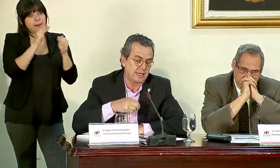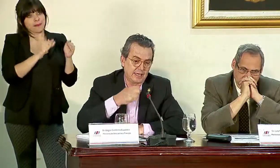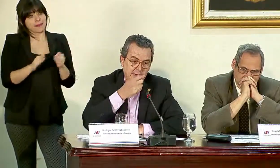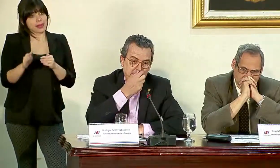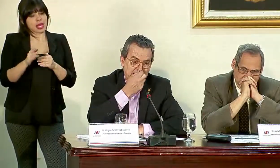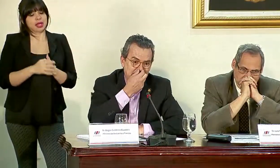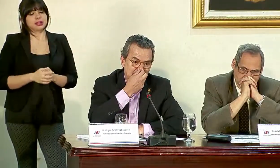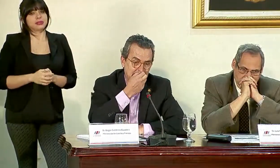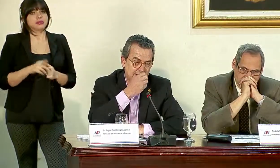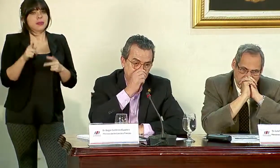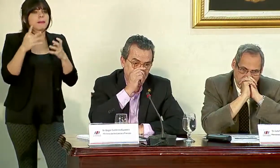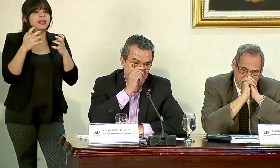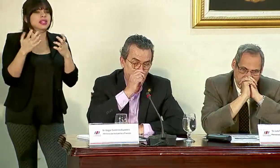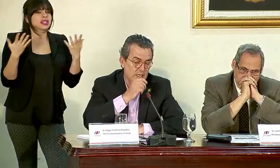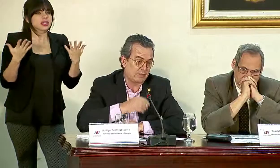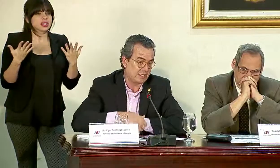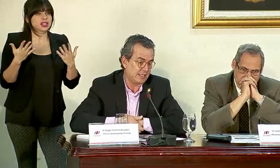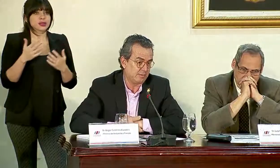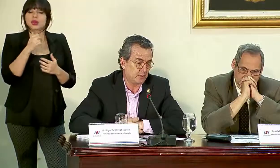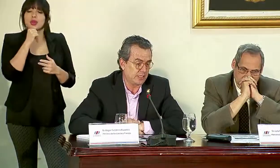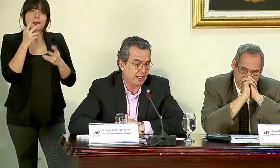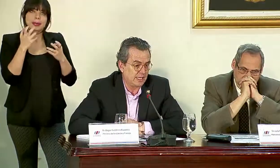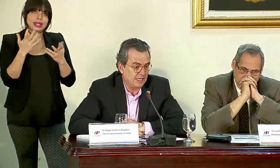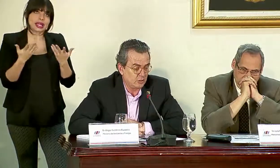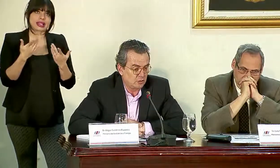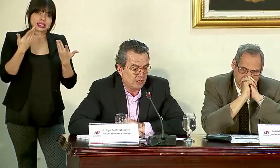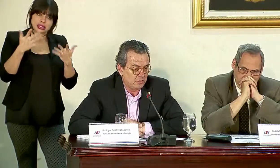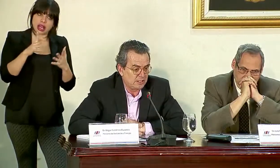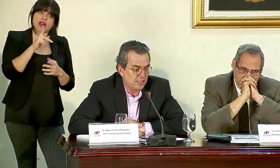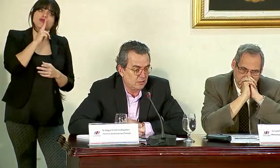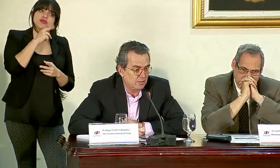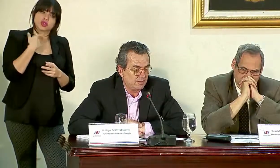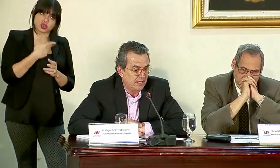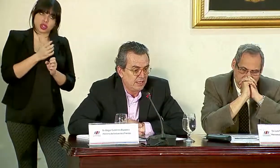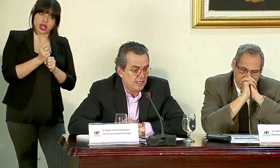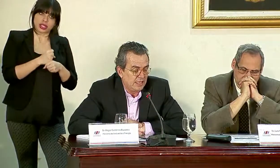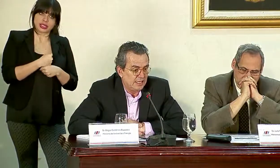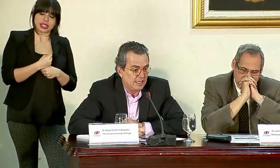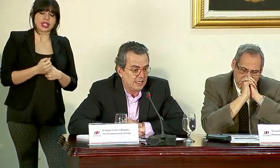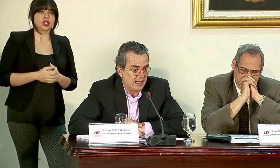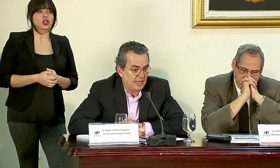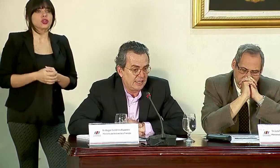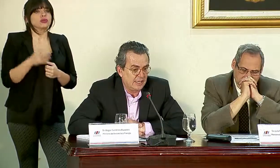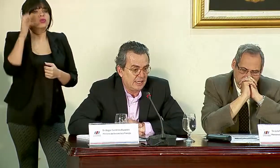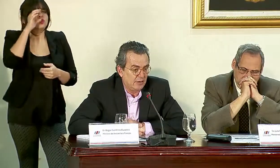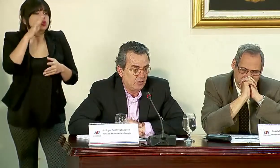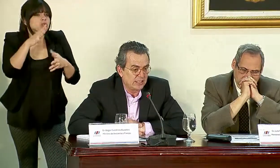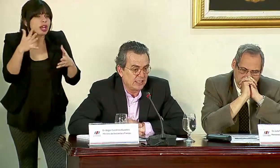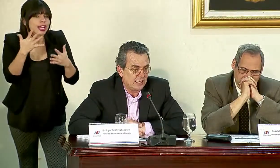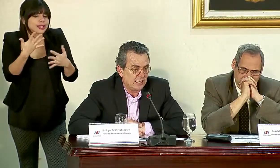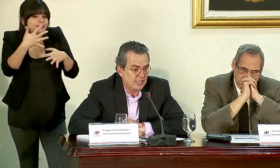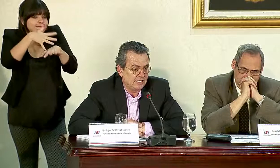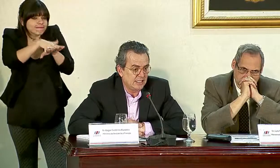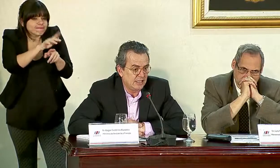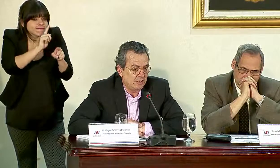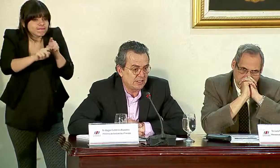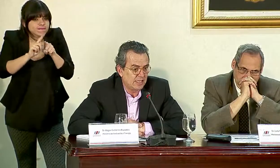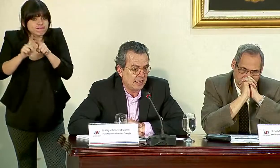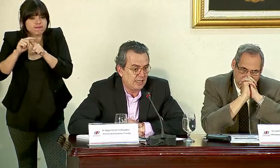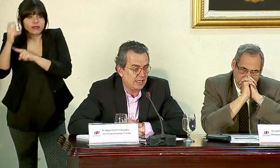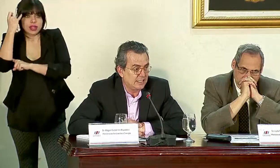pretende, no que pretende, porque ya de hecho lo estamos haciendo, integrar una serie de